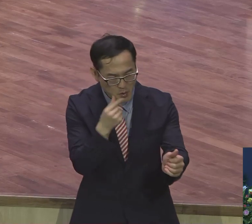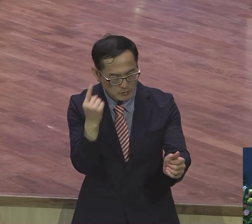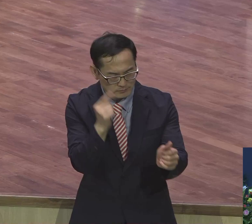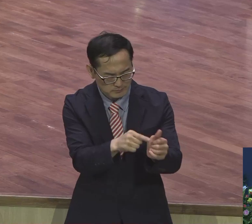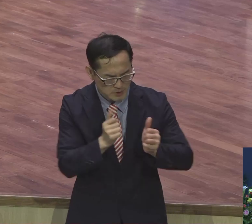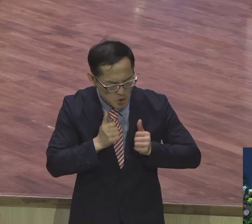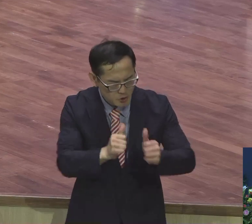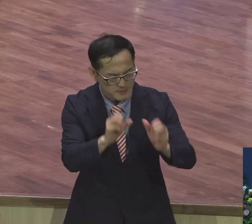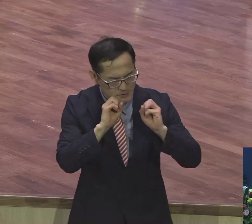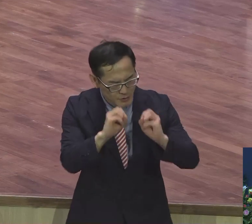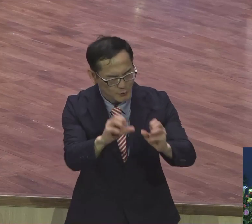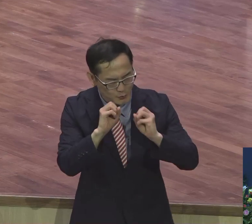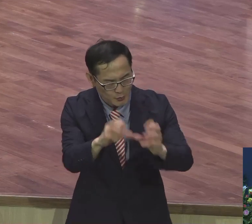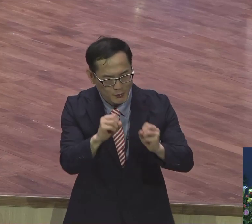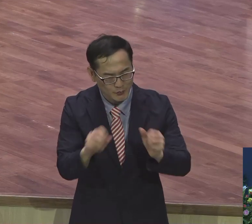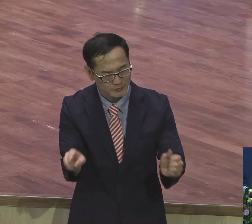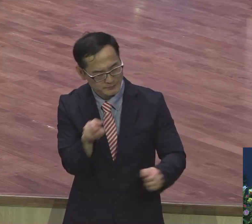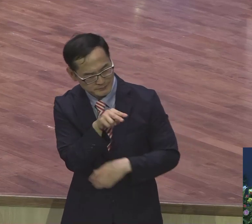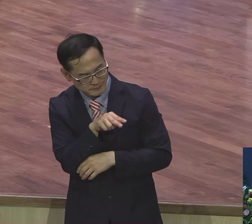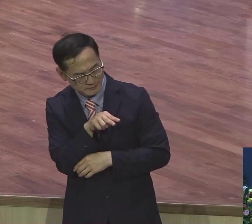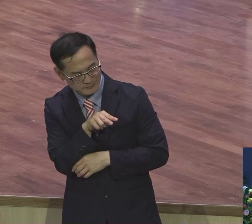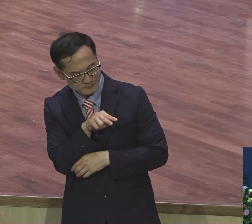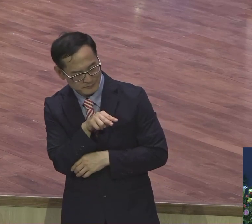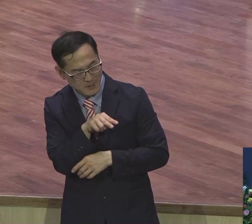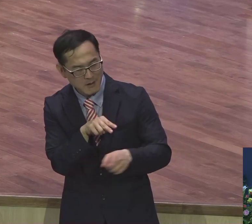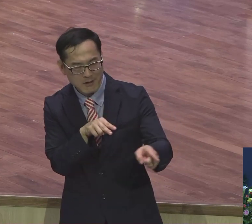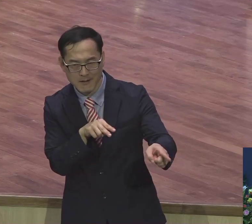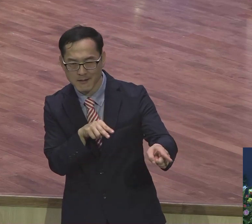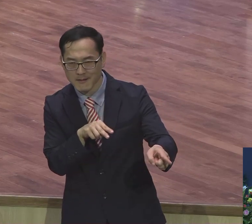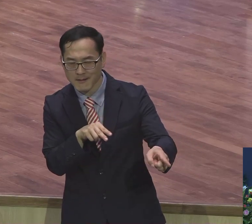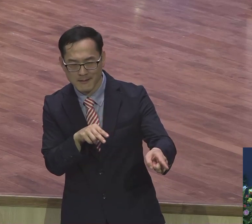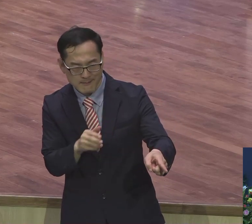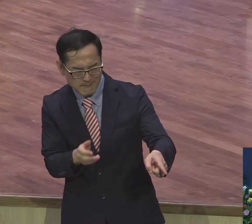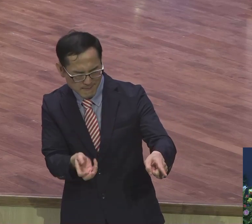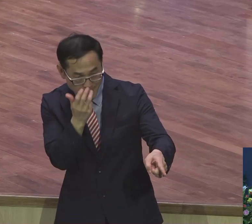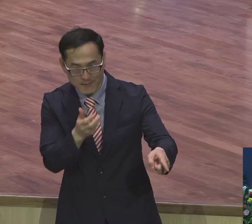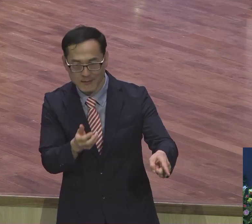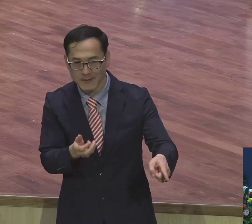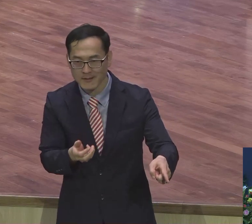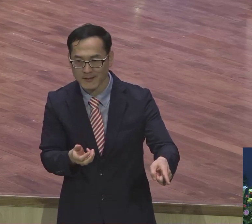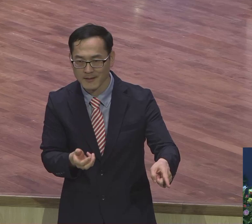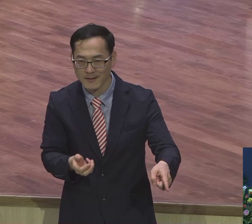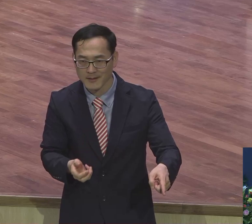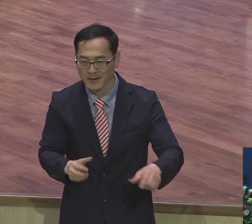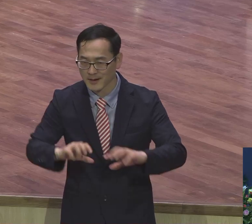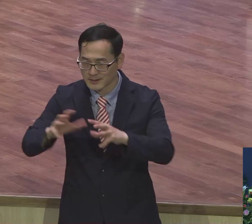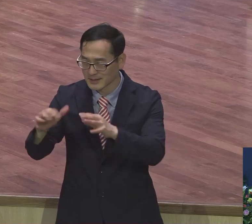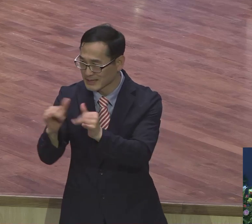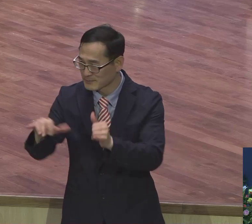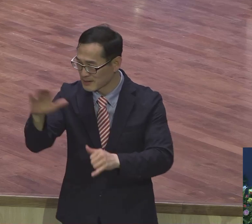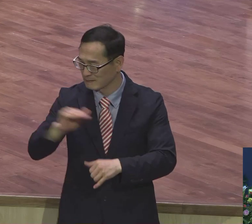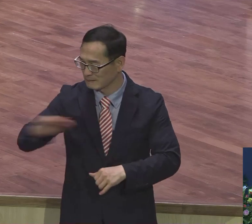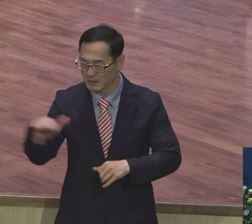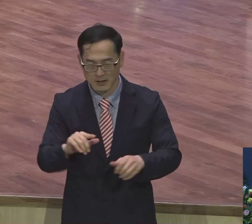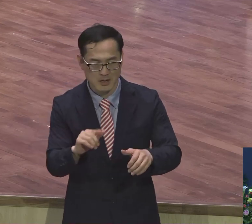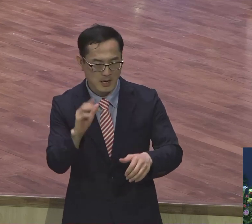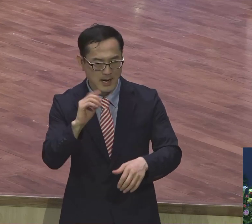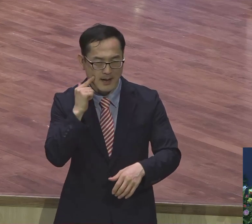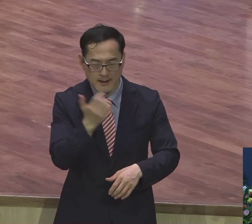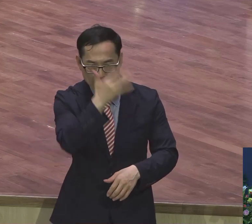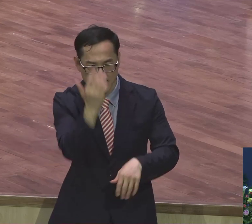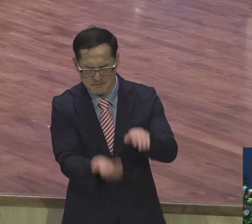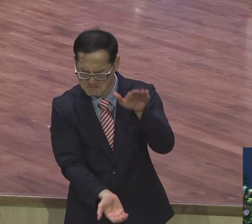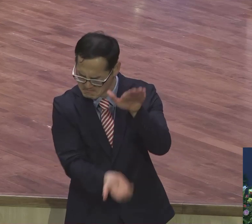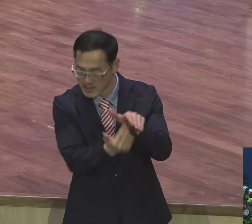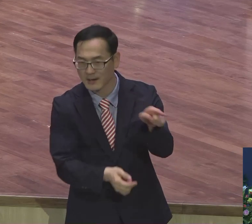복음을 증거. 그럼 복음을 증거한 걸 보잖아요. 진짜 지구촌의 제일 아름다운 모습이에요. 복음을